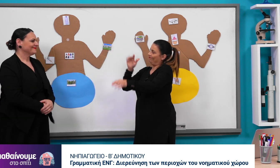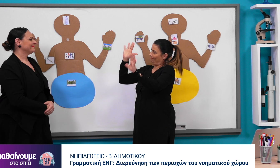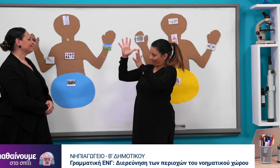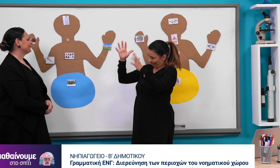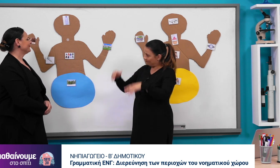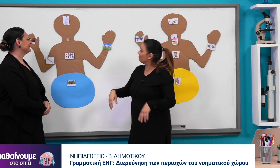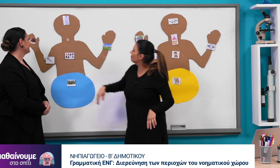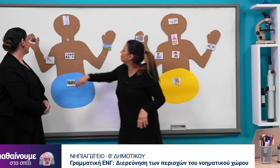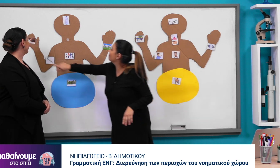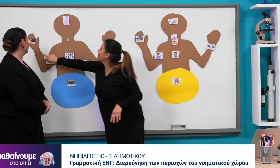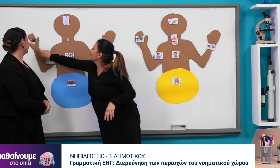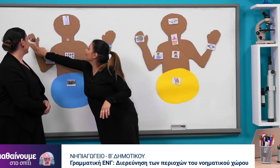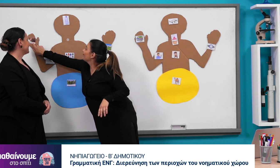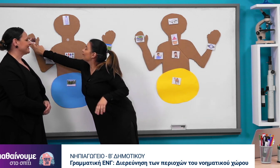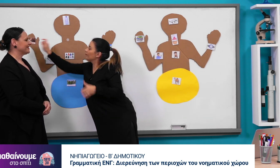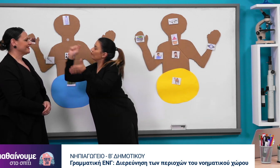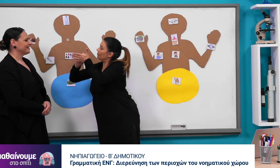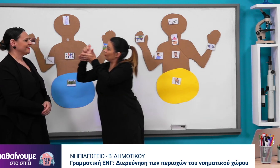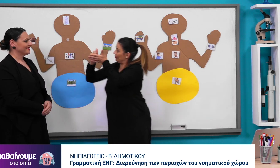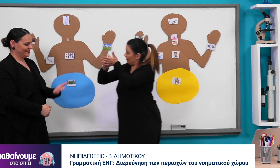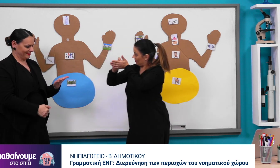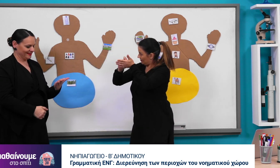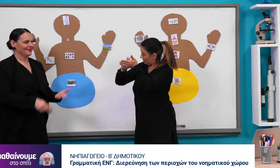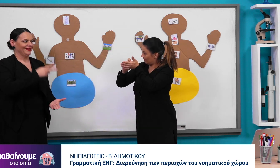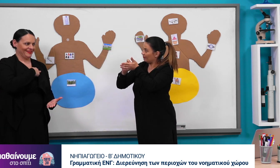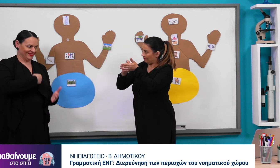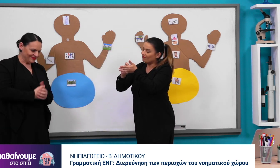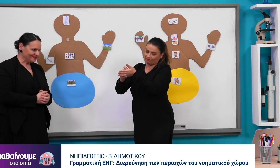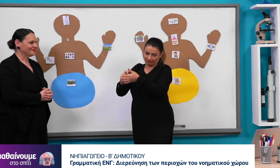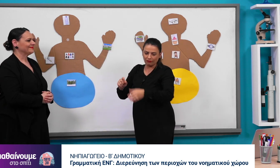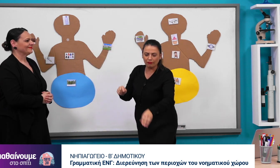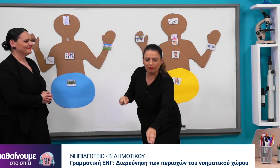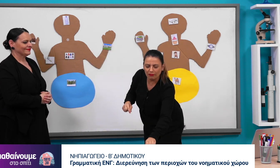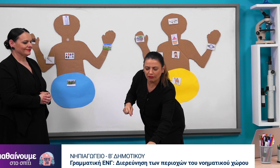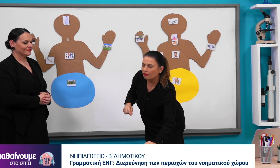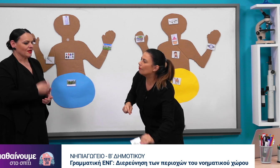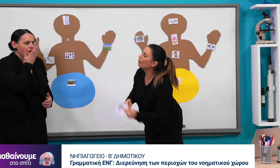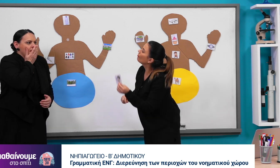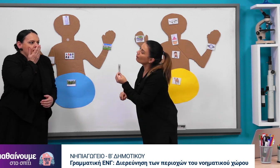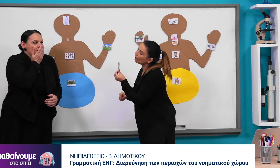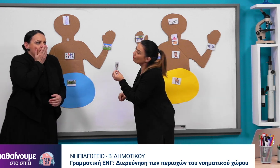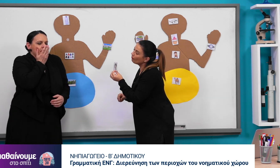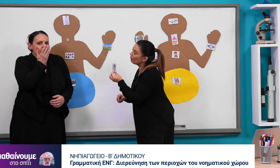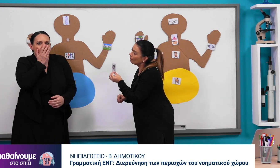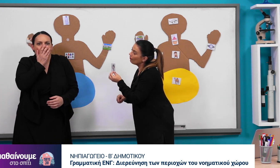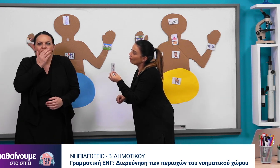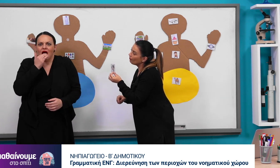πολύ ωραία, στον πράτσο. Και το γράφω στην παλάμη. Αυτό, μήπως το